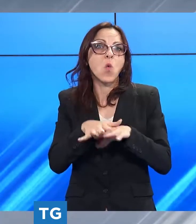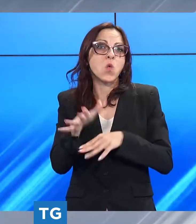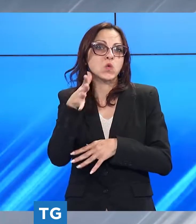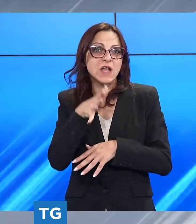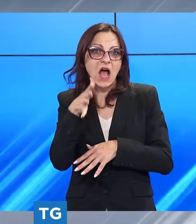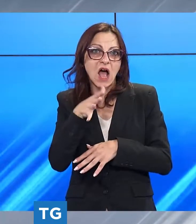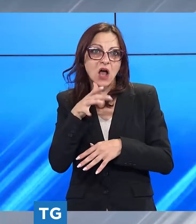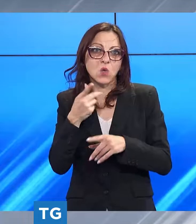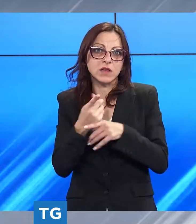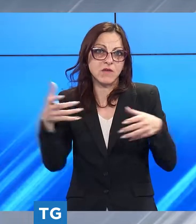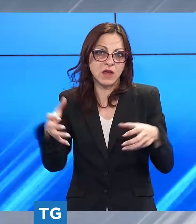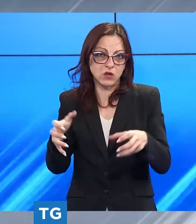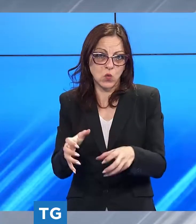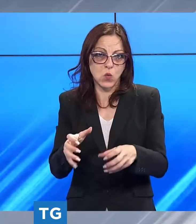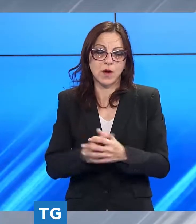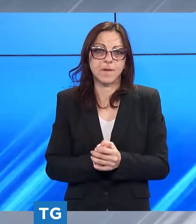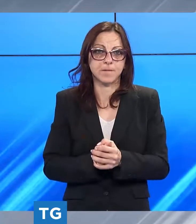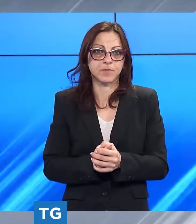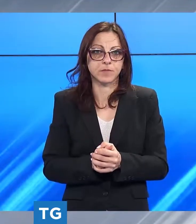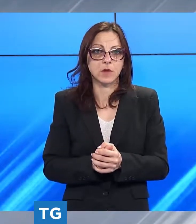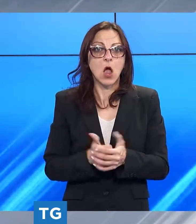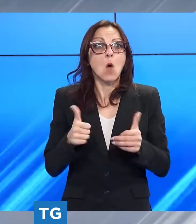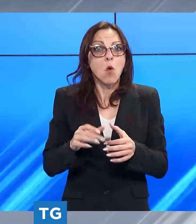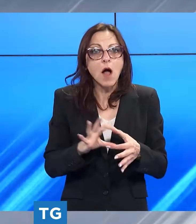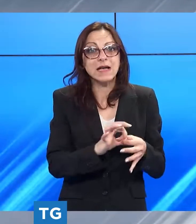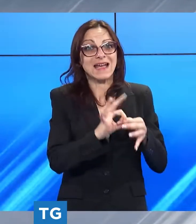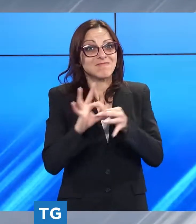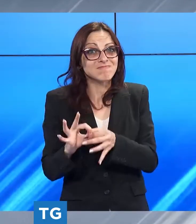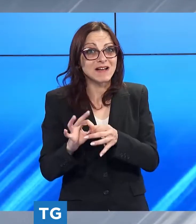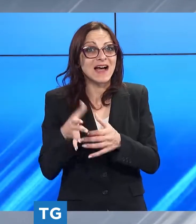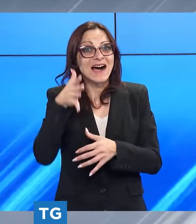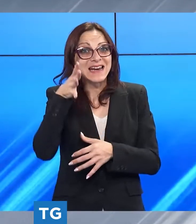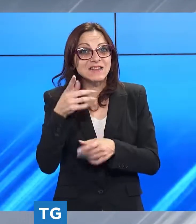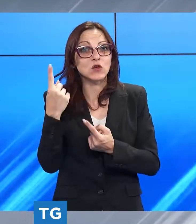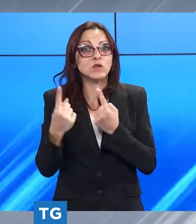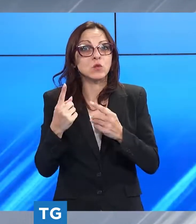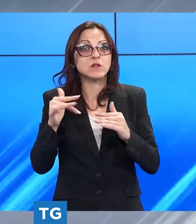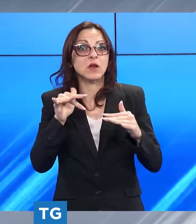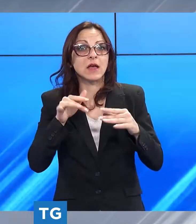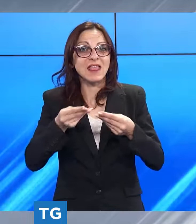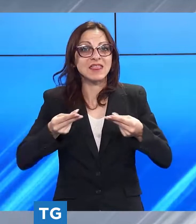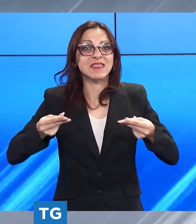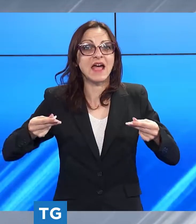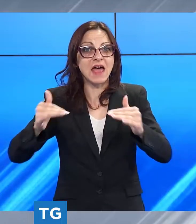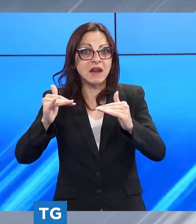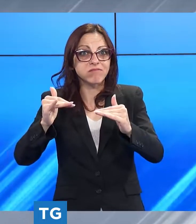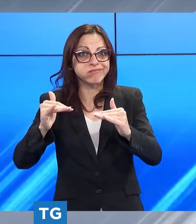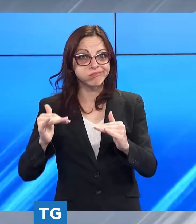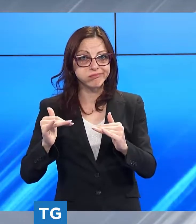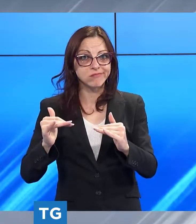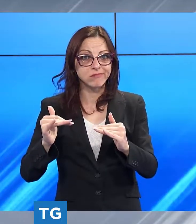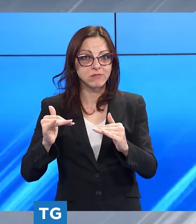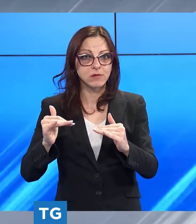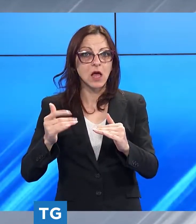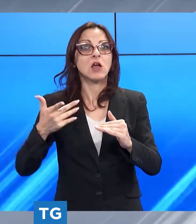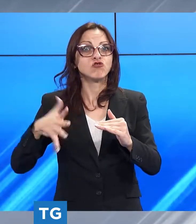reali sarebbero i rischi di nuovi fenomeni di subsidenza già ben conosciuti nella zona di paganico per questo il presidente del